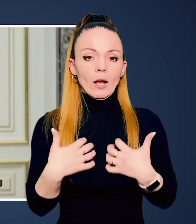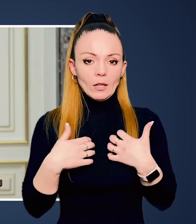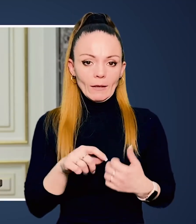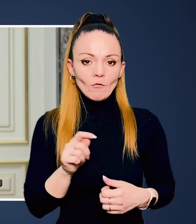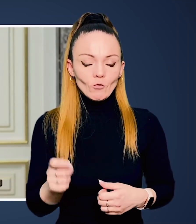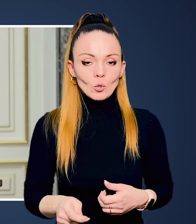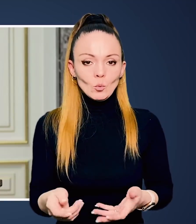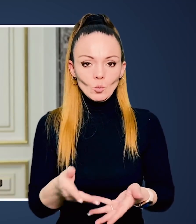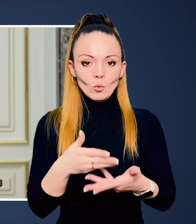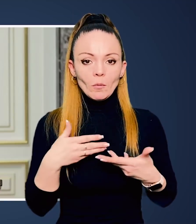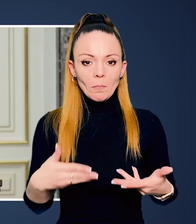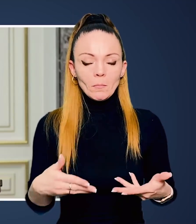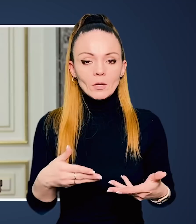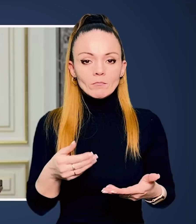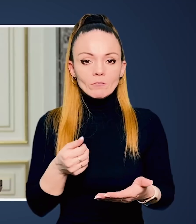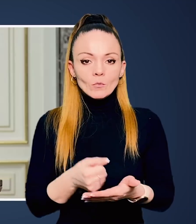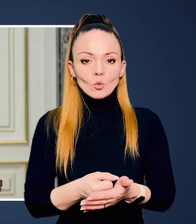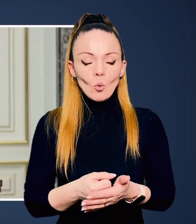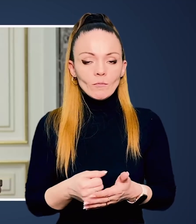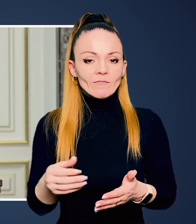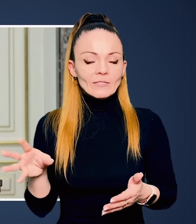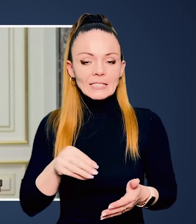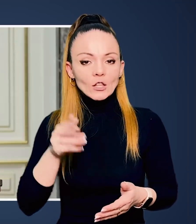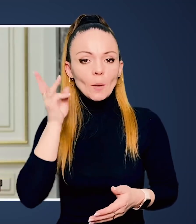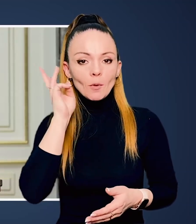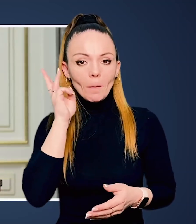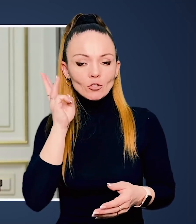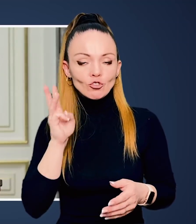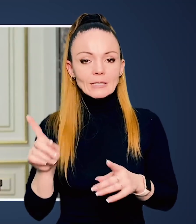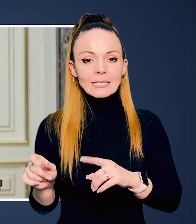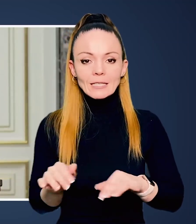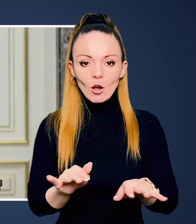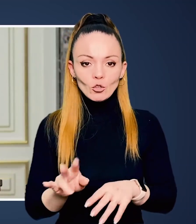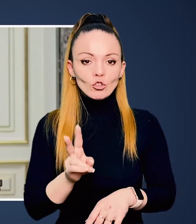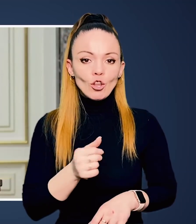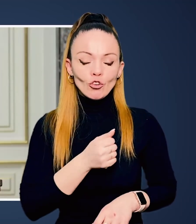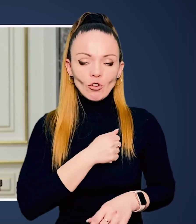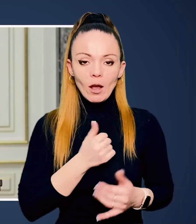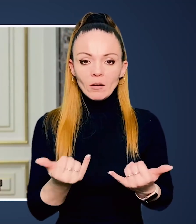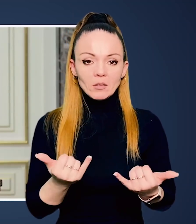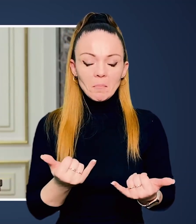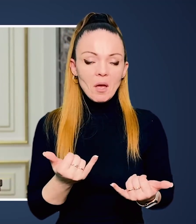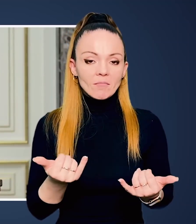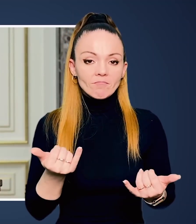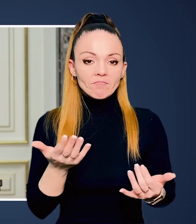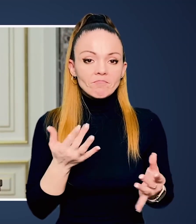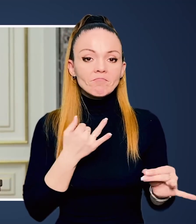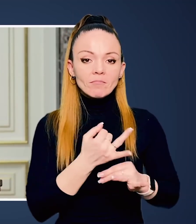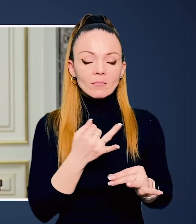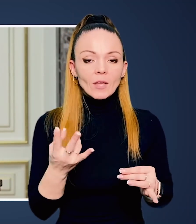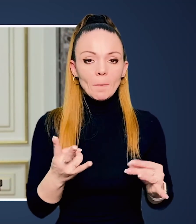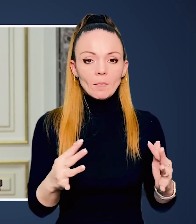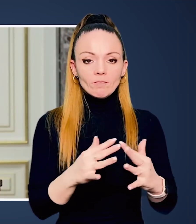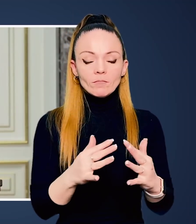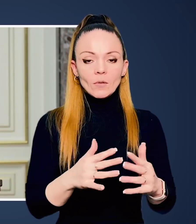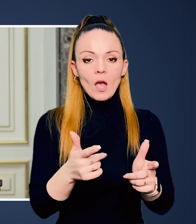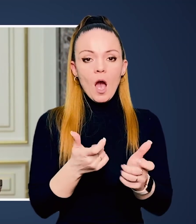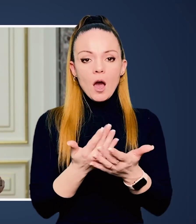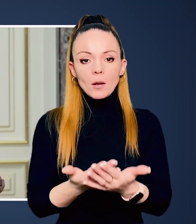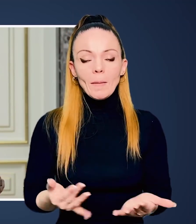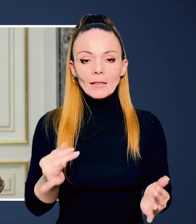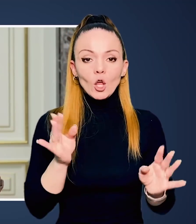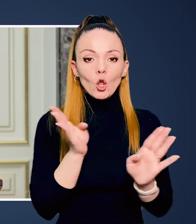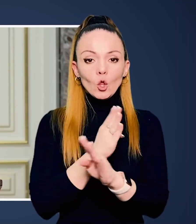цю жахливу війну. Ми вдалися до тепломатичних заходів. На жаль, тепер говорять